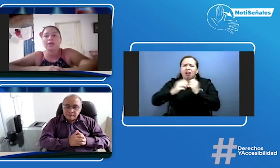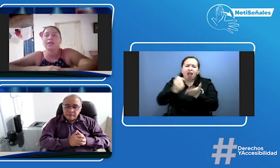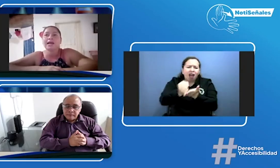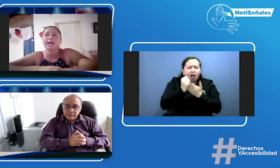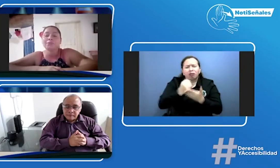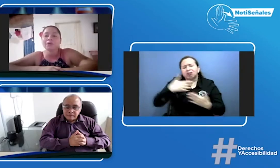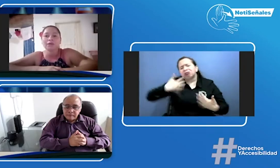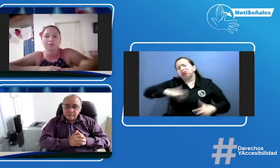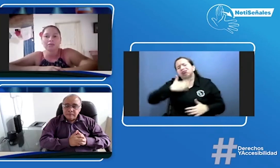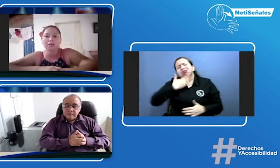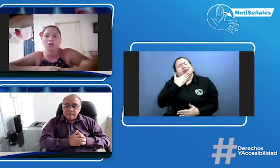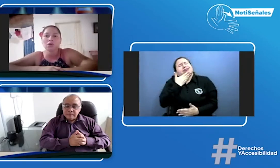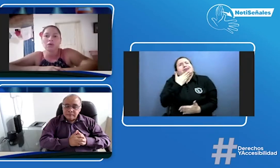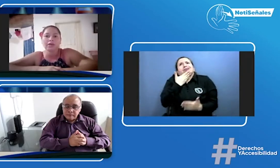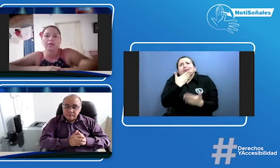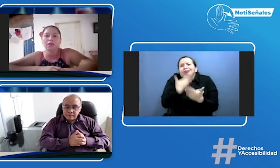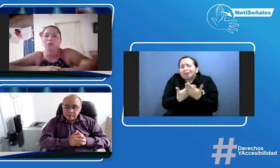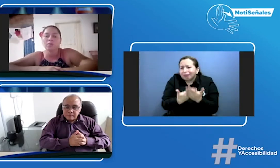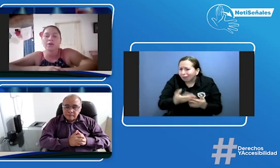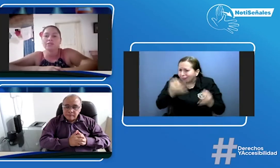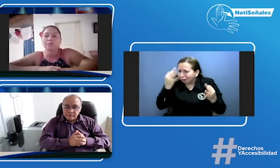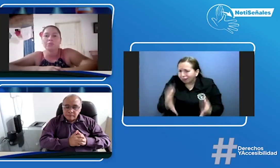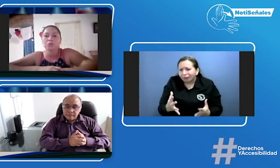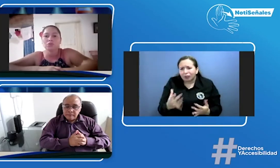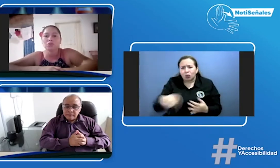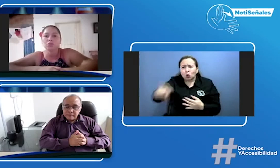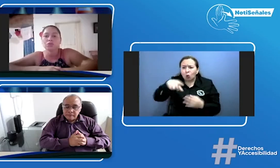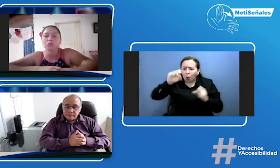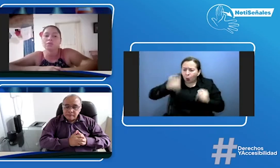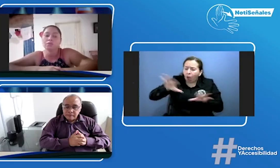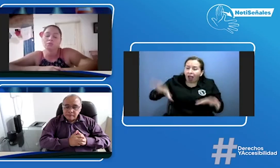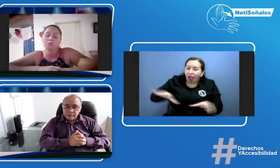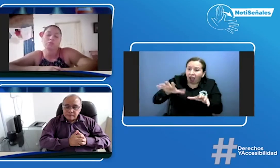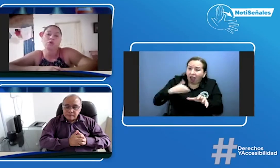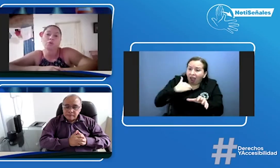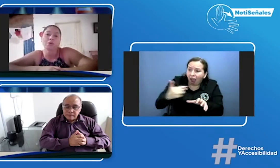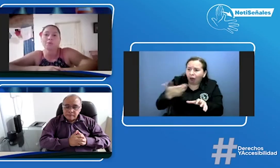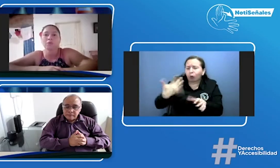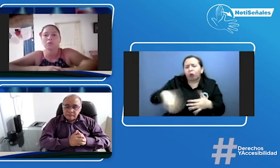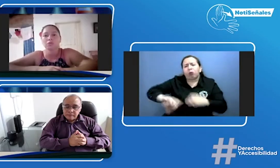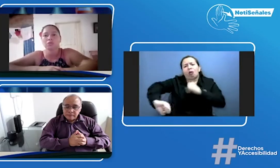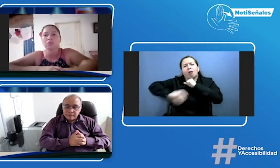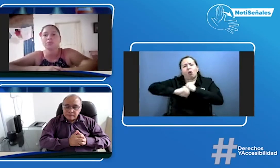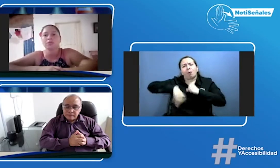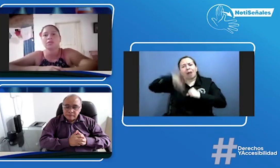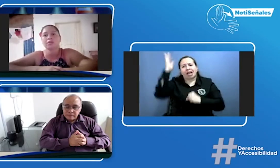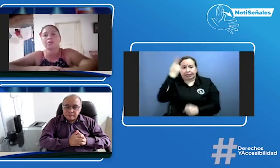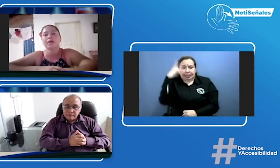el alma lo que puedan hacer por nosotros y todo más por nuestros hijos porque de verdad que